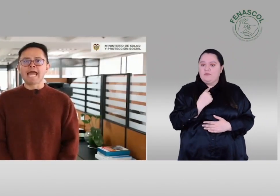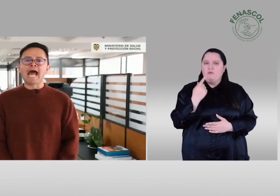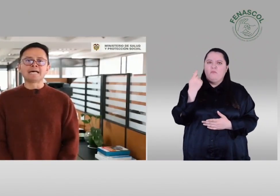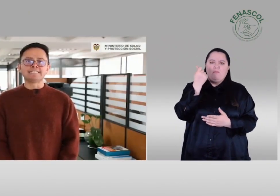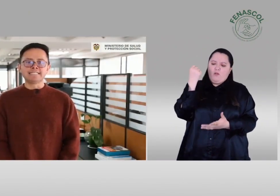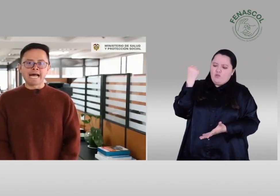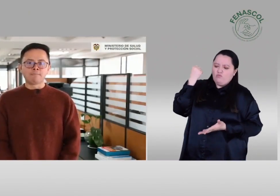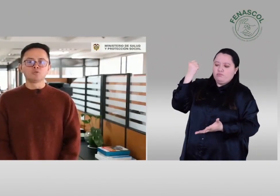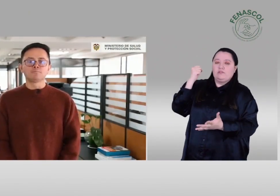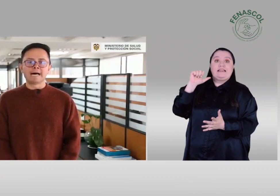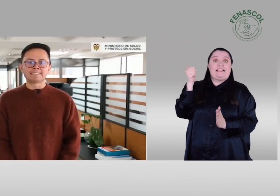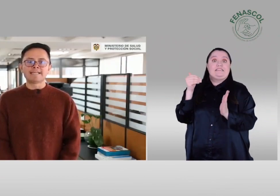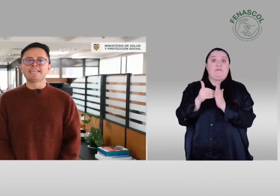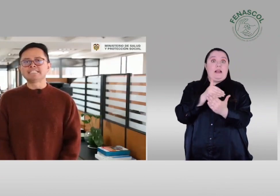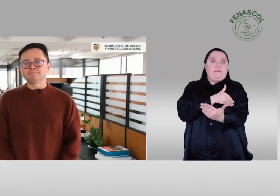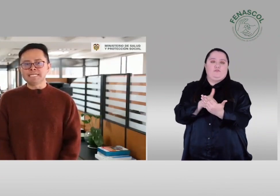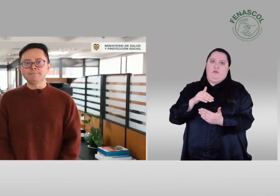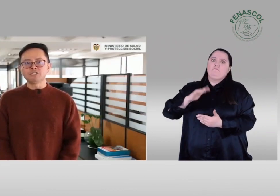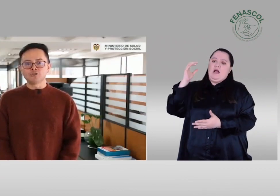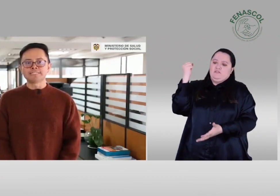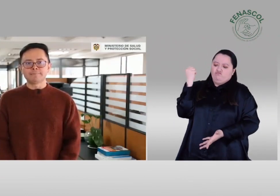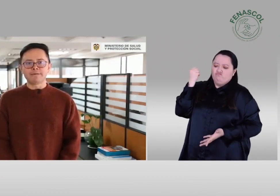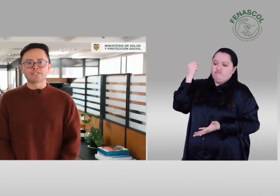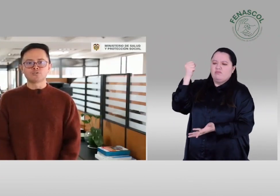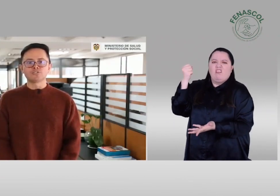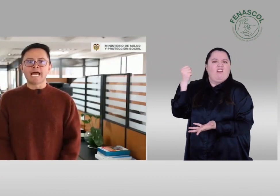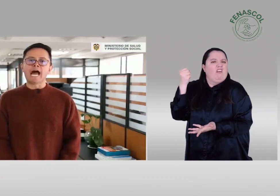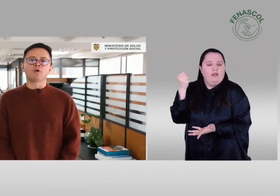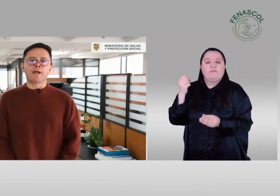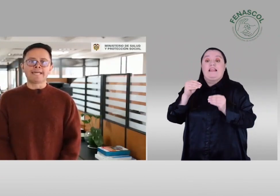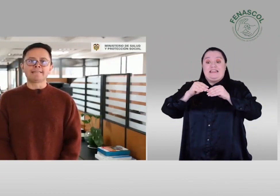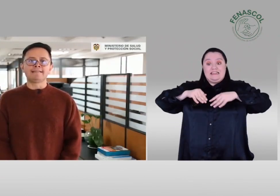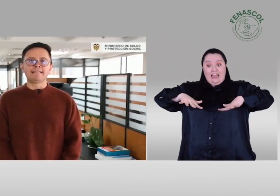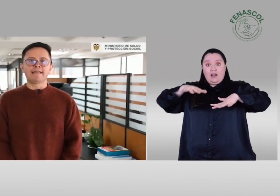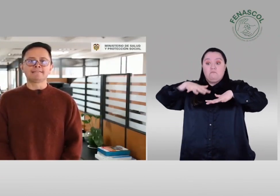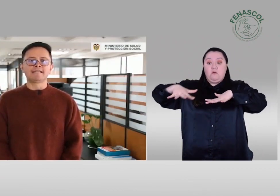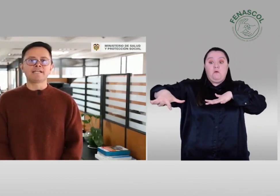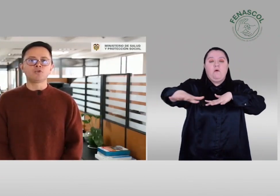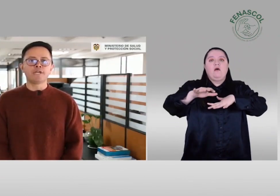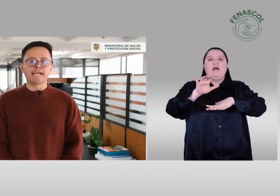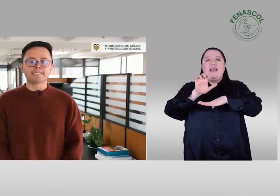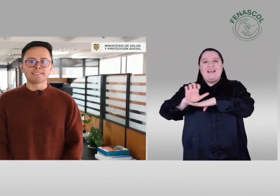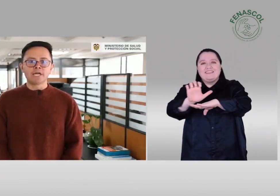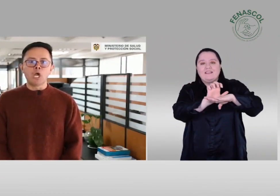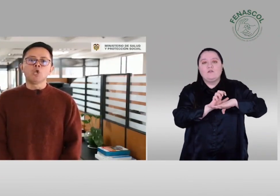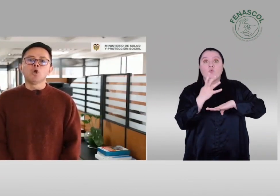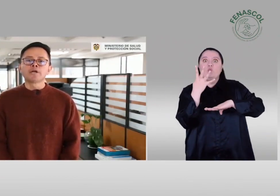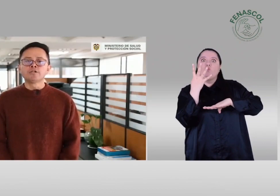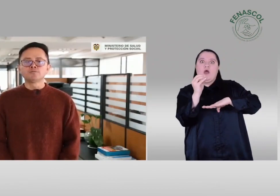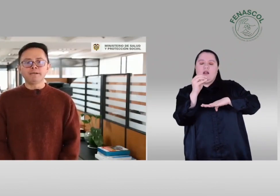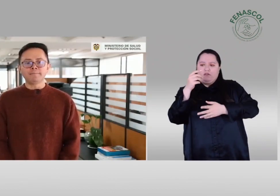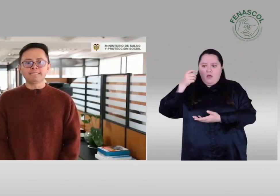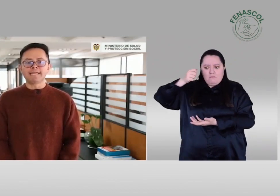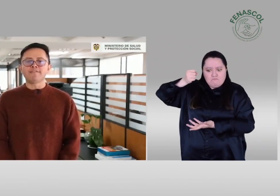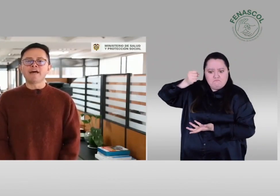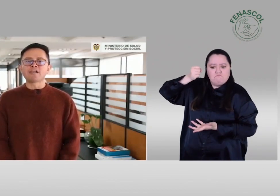asignamos más de 10 mil millones de pesos a 40 entidades territoriales, lo que nos permite dar